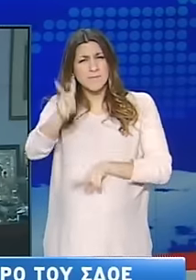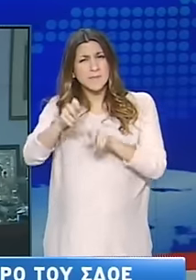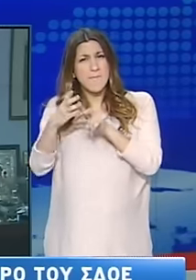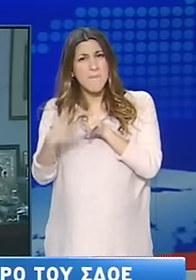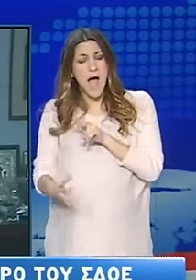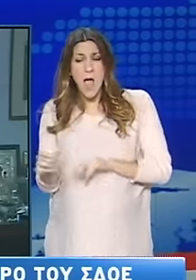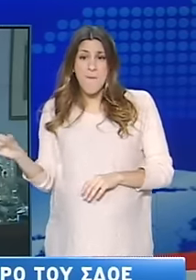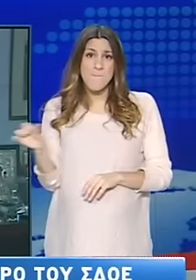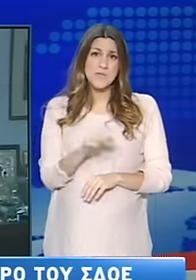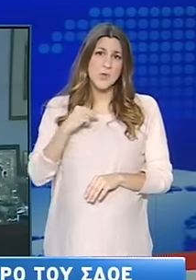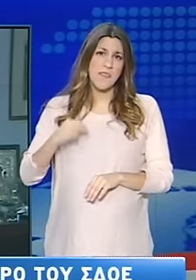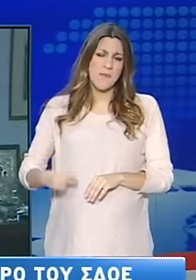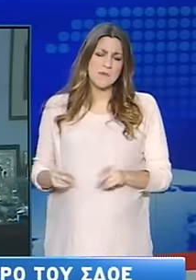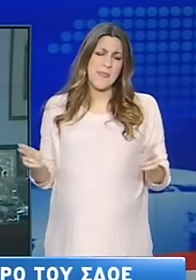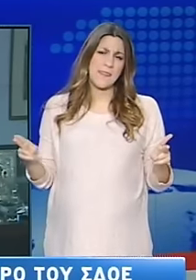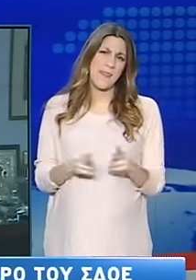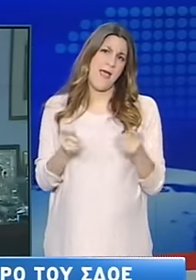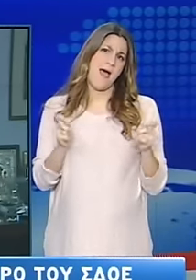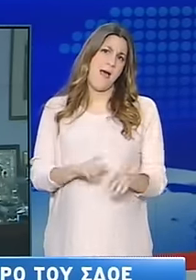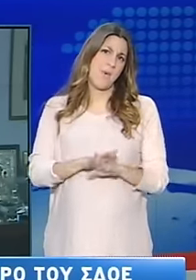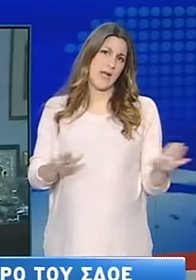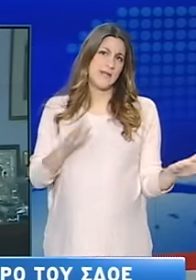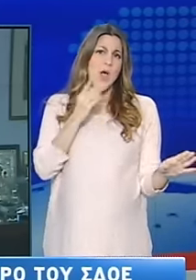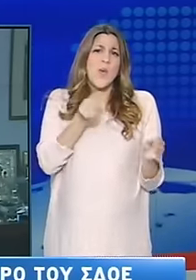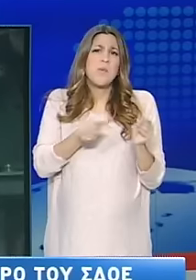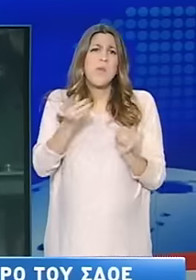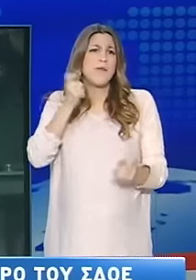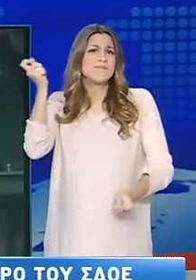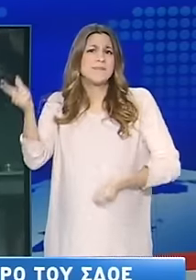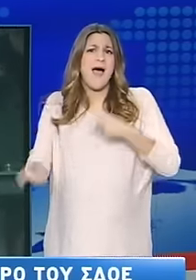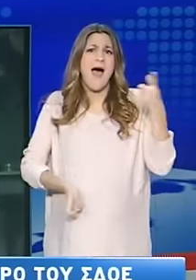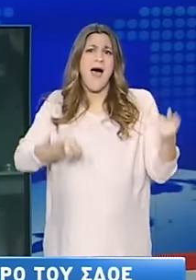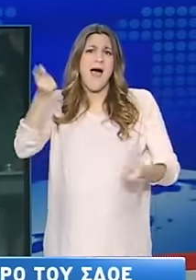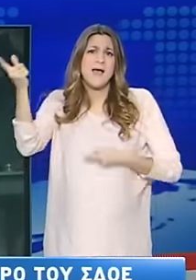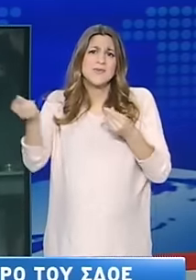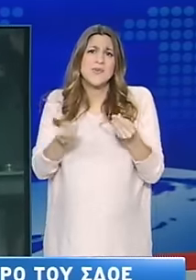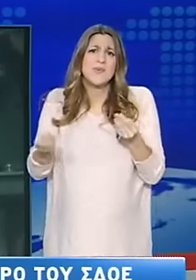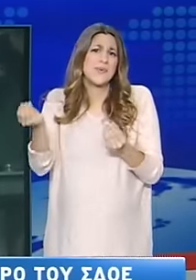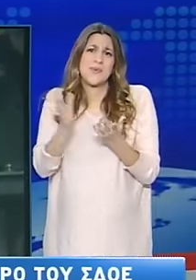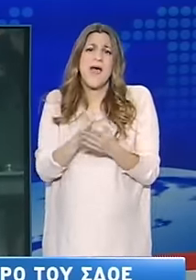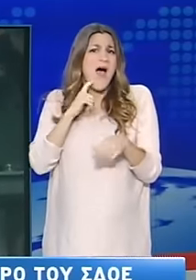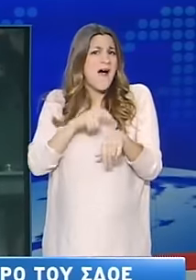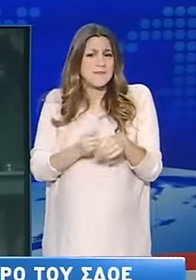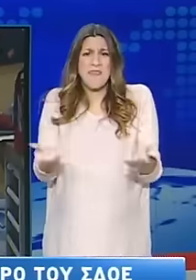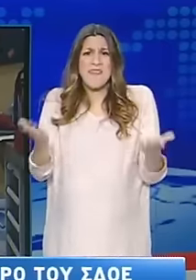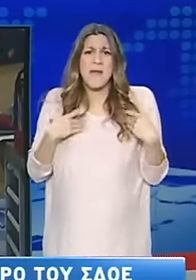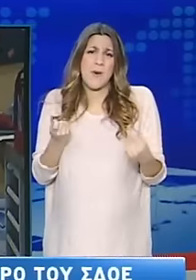διεξάγεται στη ΣΜΗΚΙΟ. Όπως εκτίμησε, τα περισσότερα από τα χρήματα αυτά έχουν κατασπαταληφθεί και το μόνο που μπορεί να γίνει είναι να